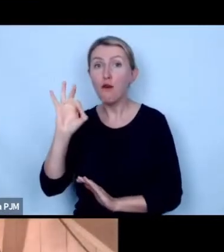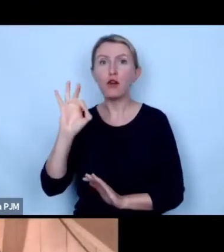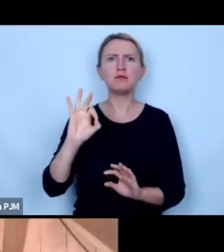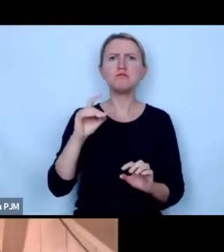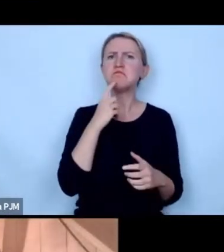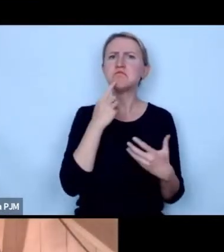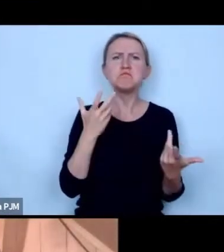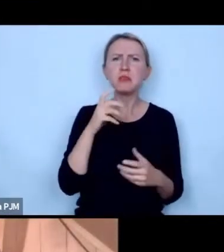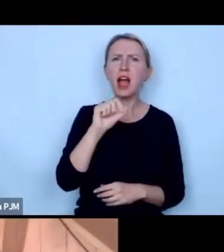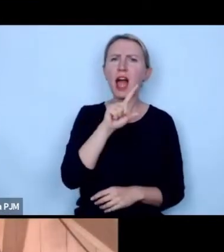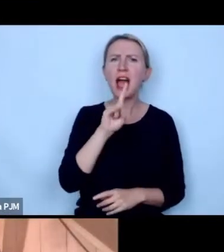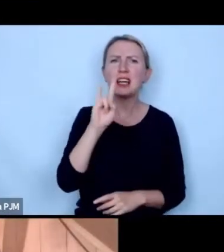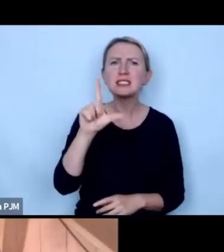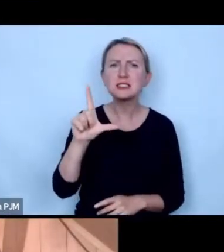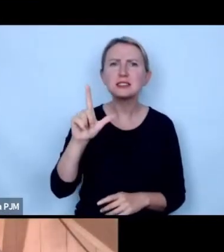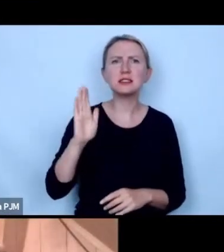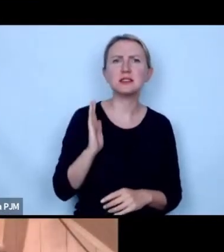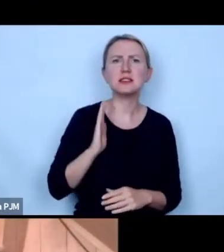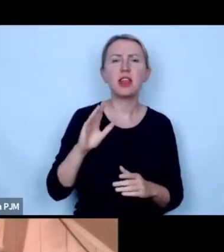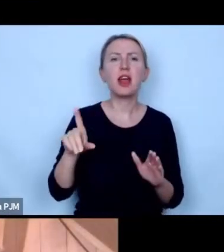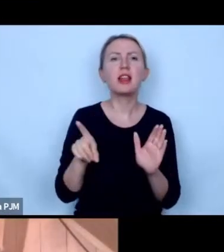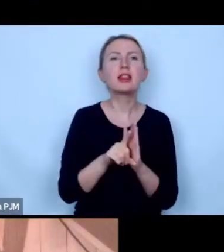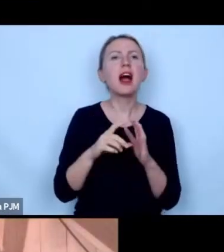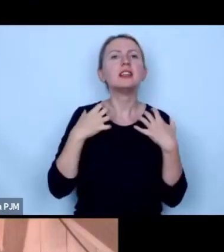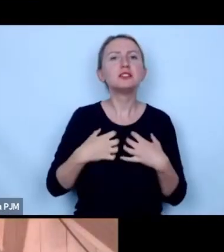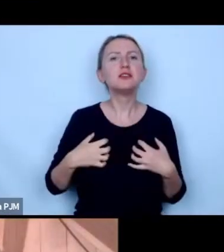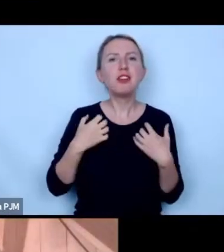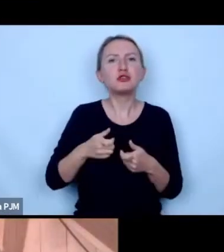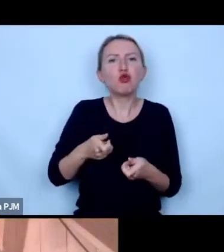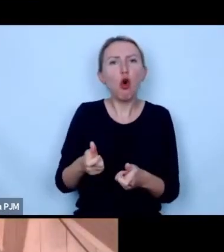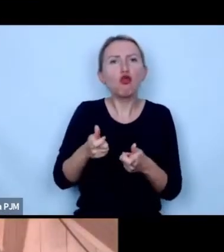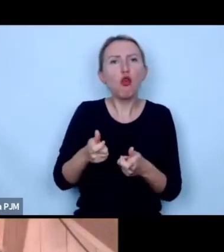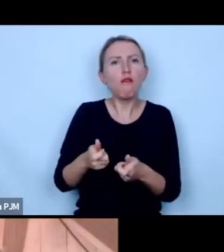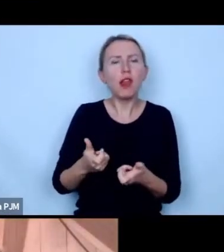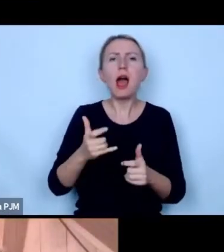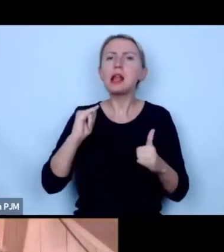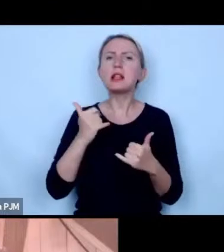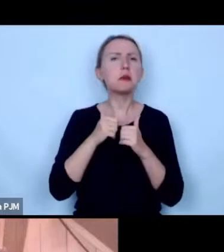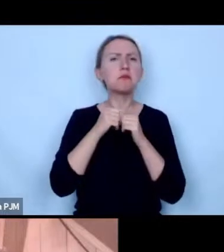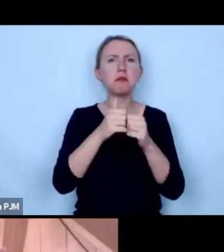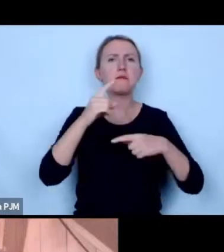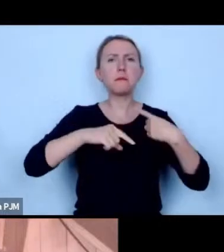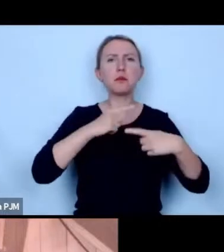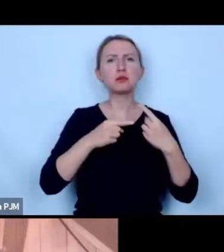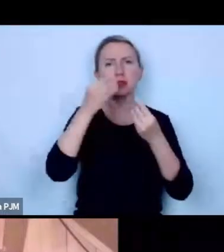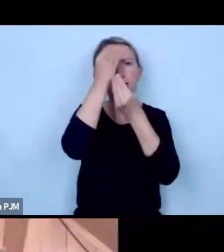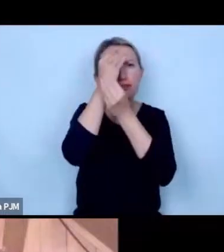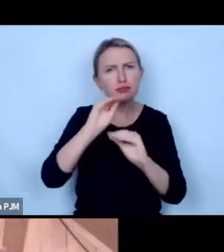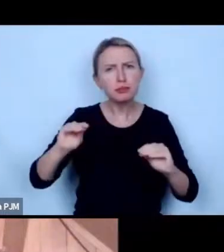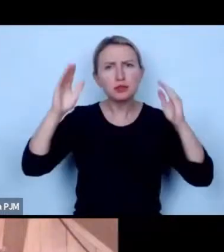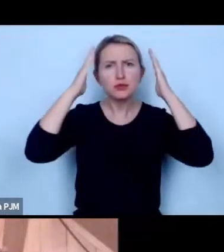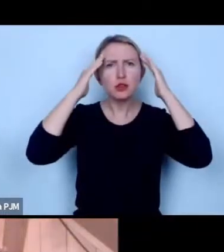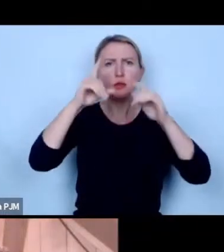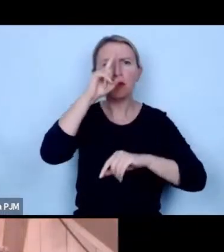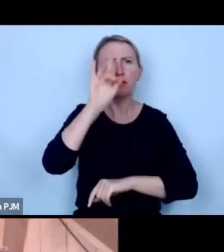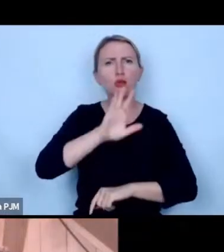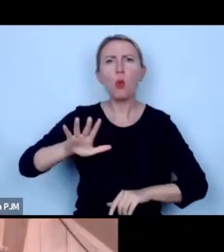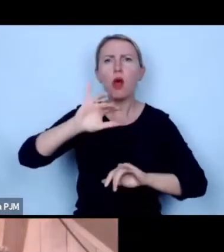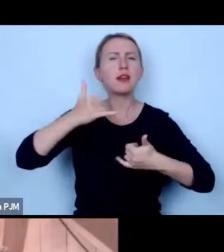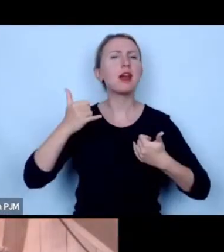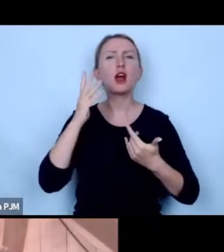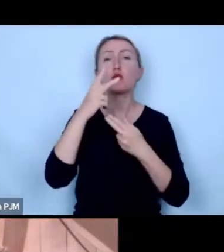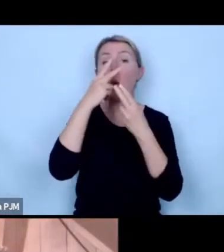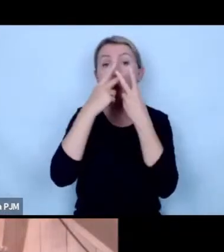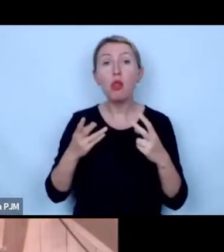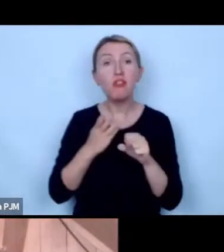są azyle dla zwierząt tak zwanych hodowlanych jaka jest ich funkcja w procesie szerzenia świadomości w społeczeństwie kto Was